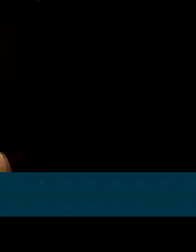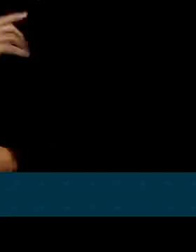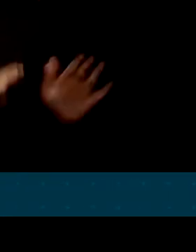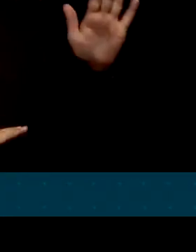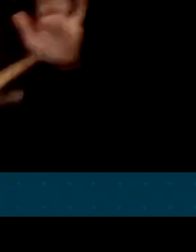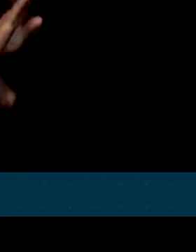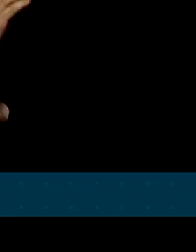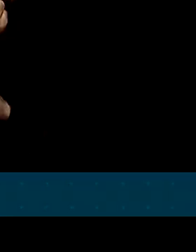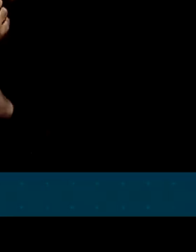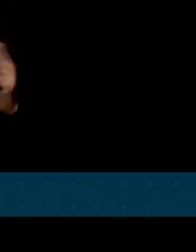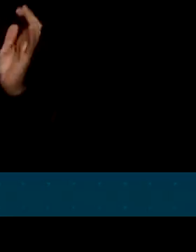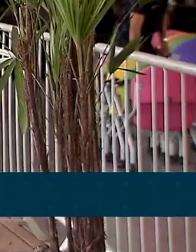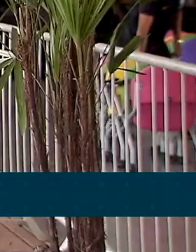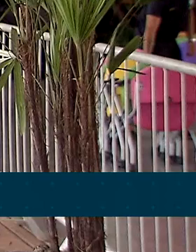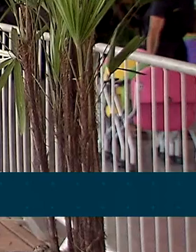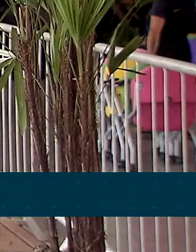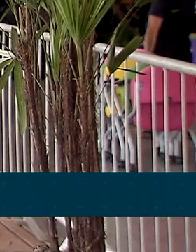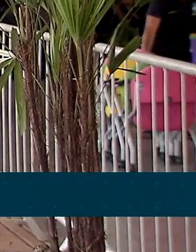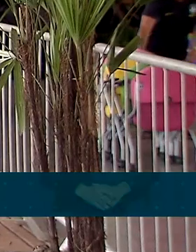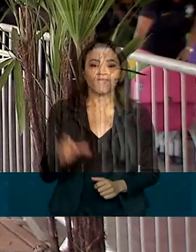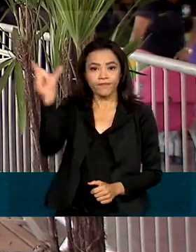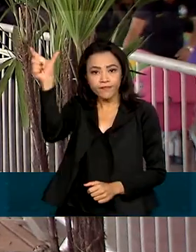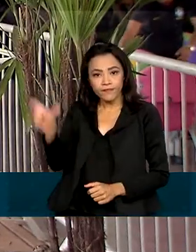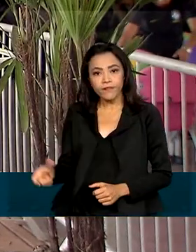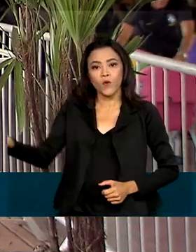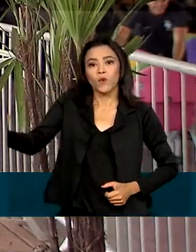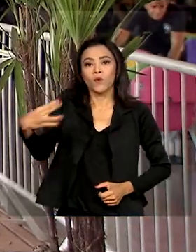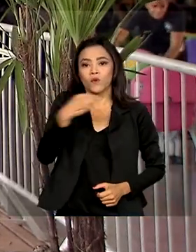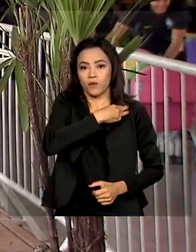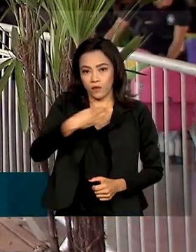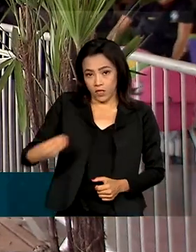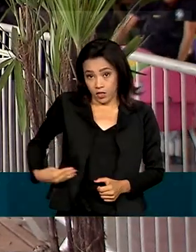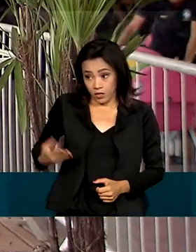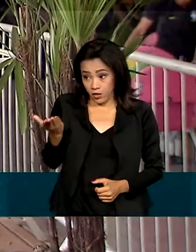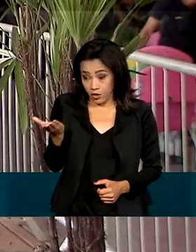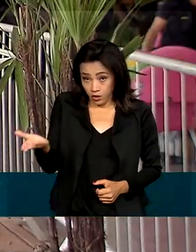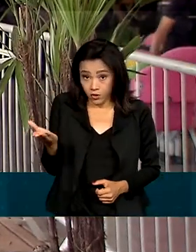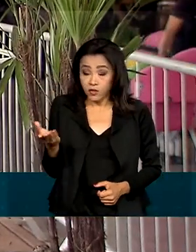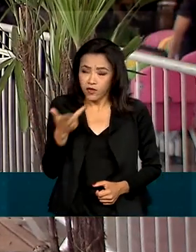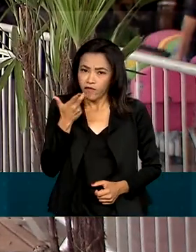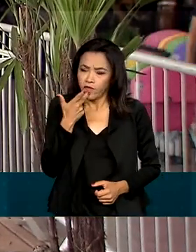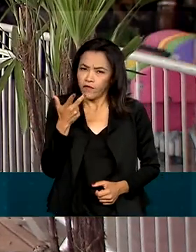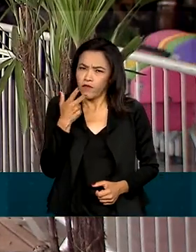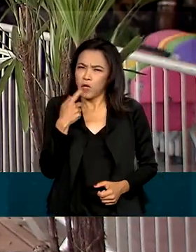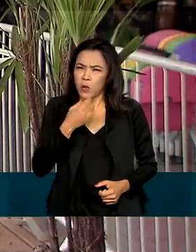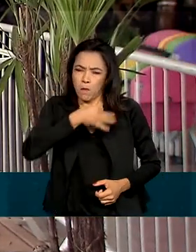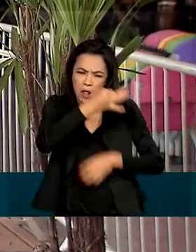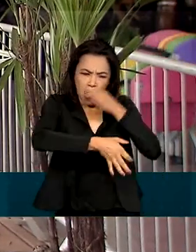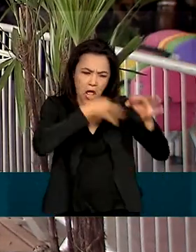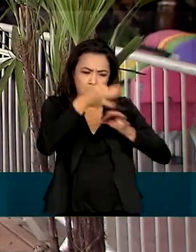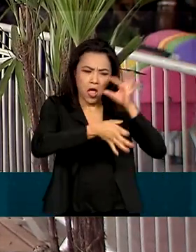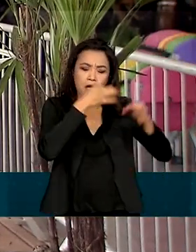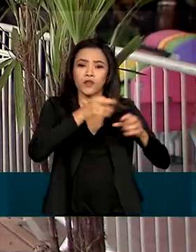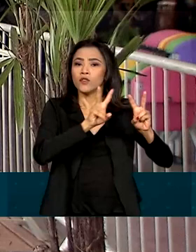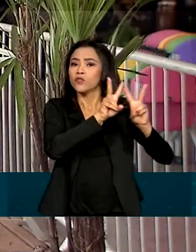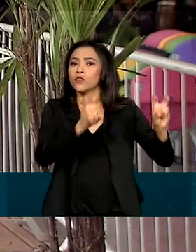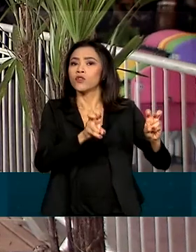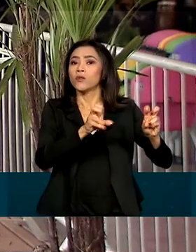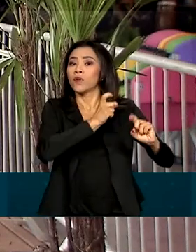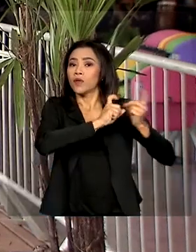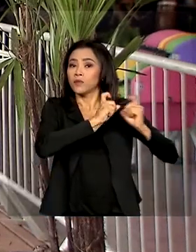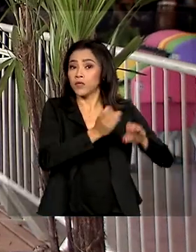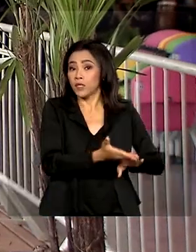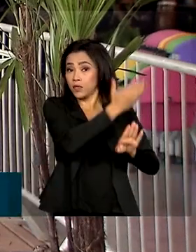crédito com responsabilidade. O novo ministro da Fazenda também fez duras críticas à gestão anterior, que acusou de